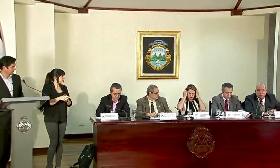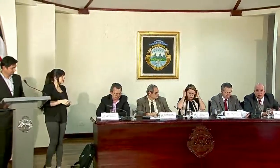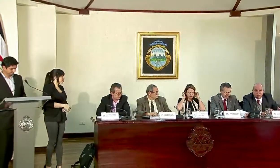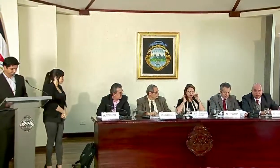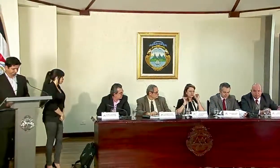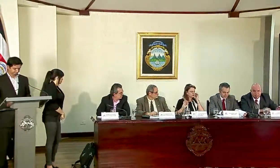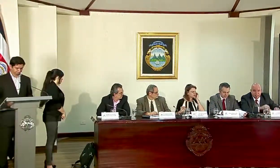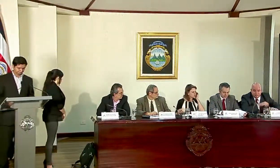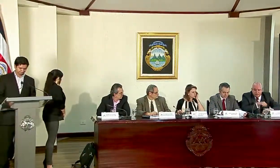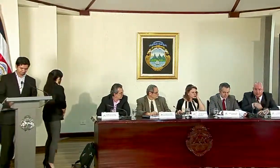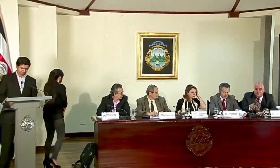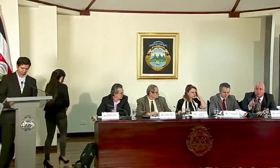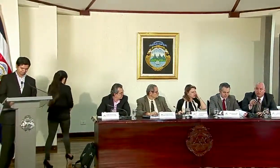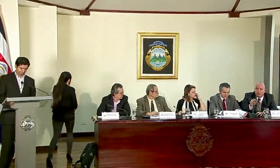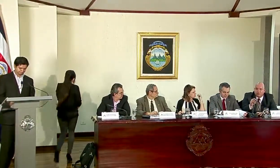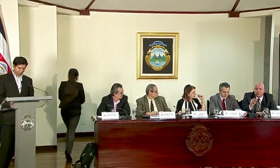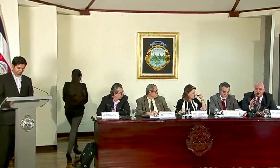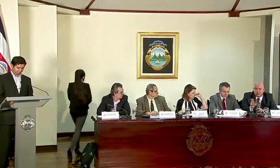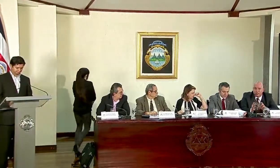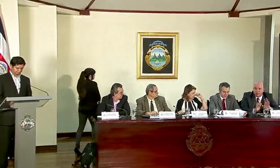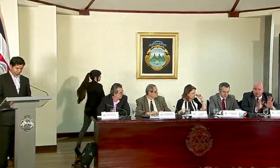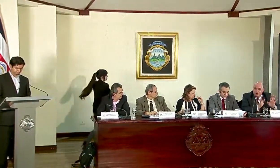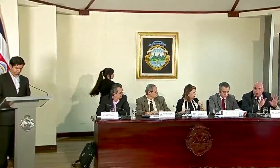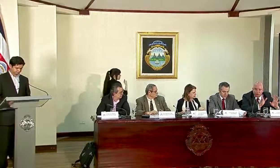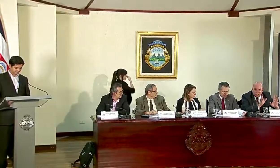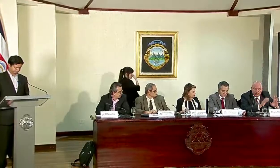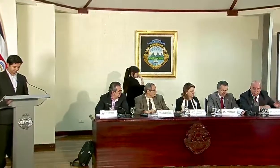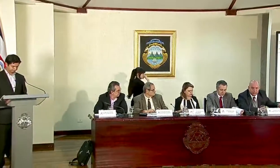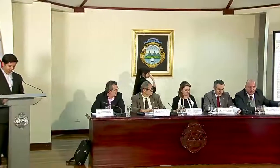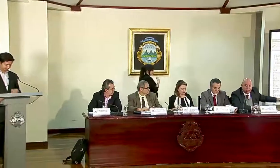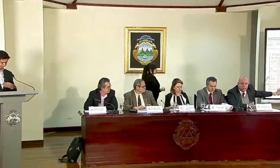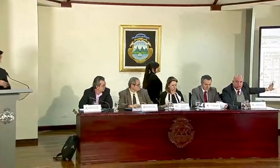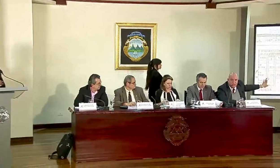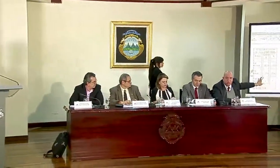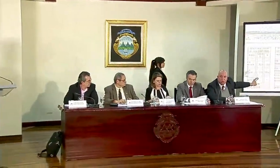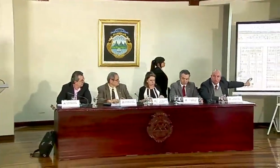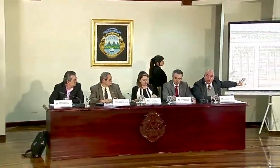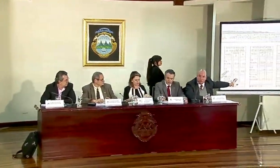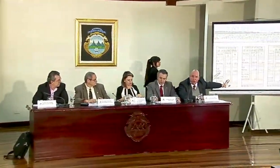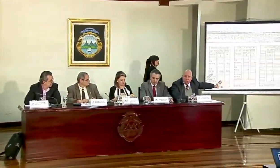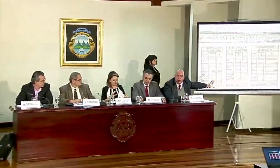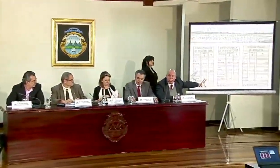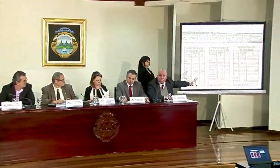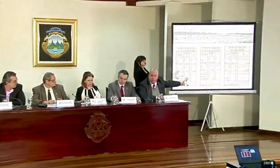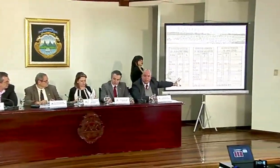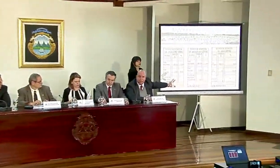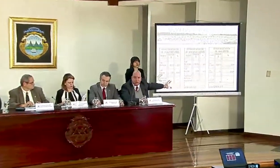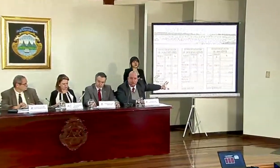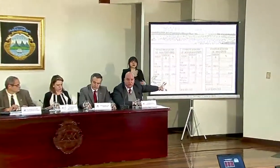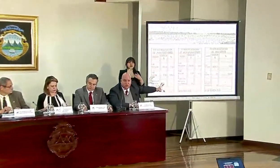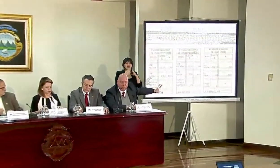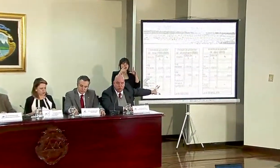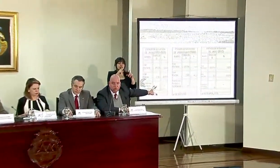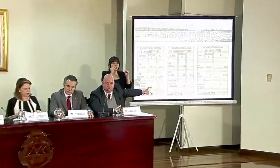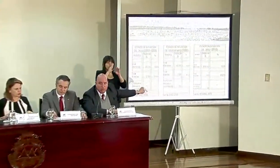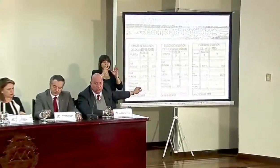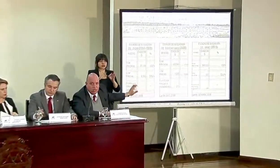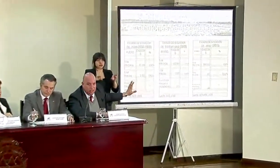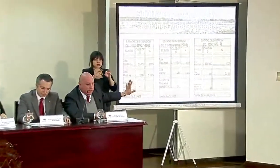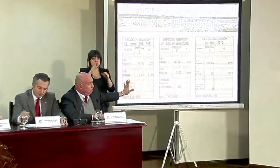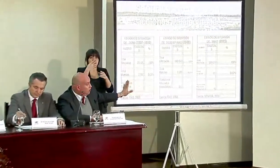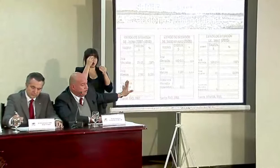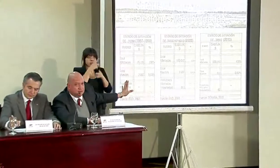Sí, buenas tardes, esto es una aclaración importante. Cuando se dio el estado de situación,